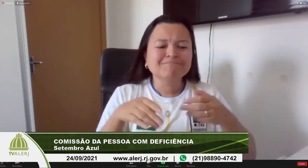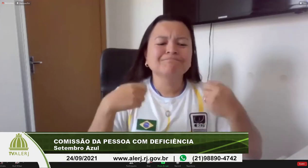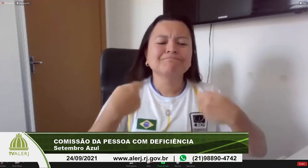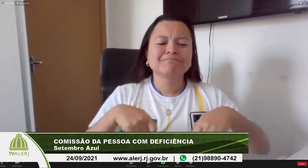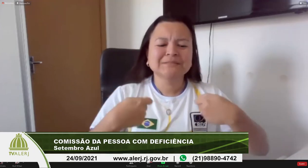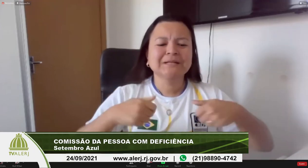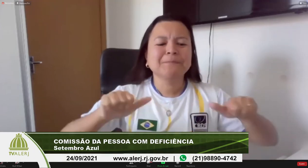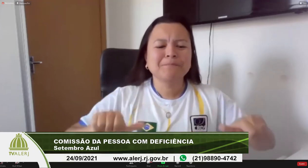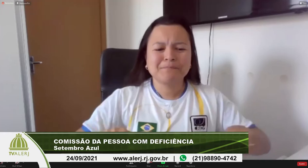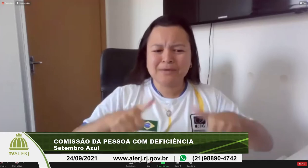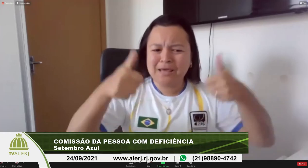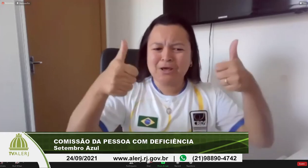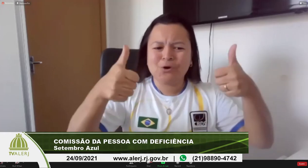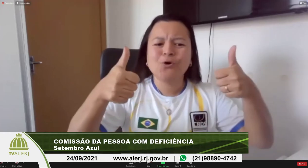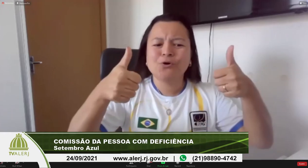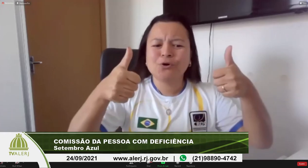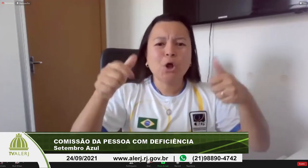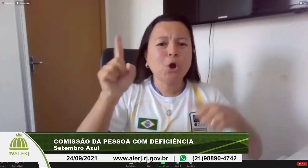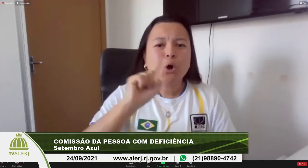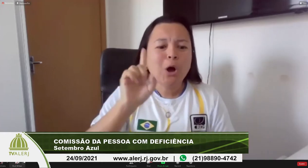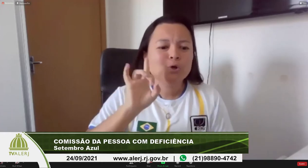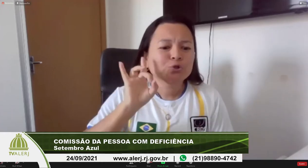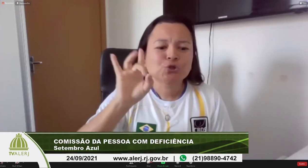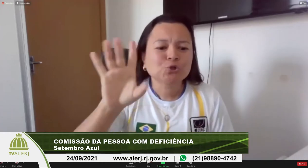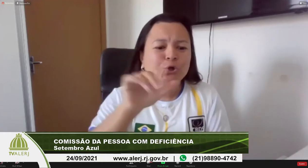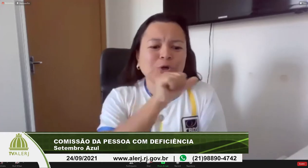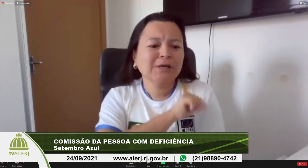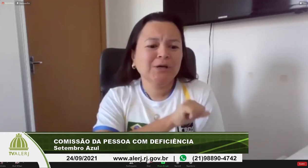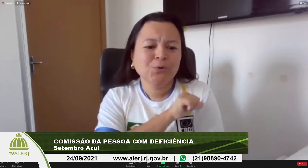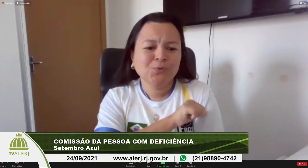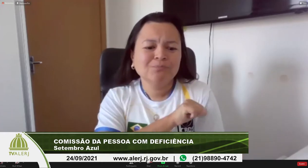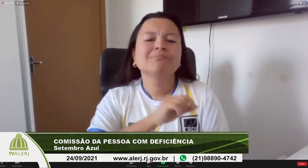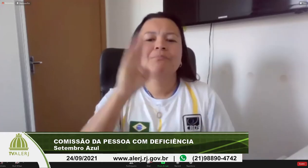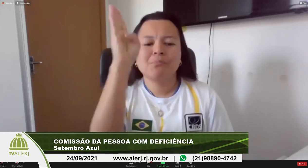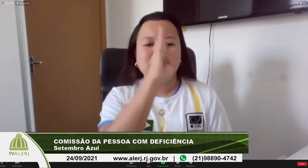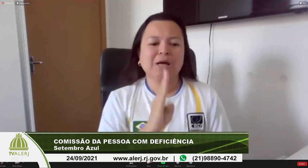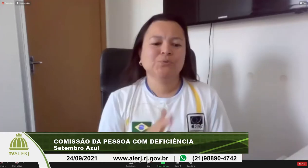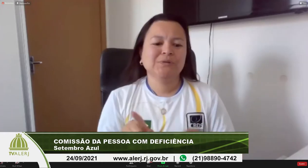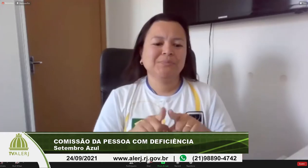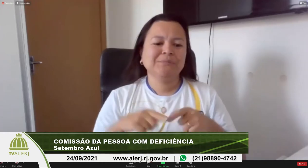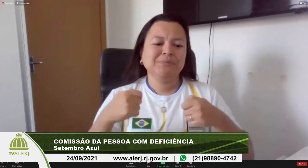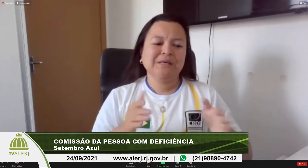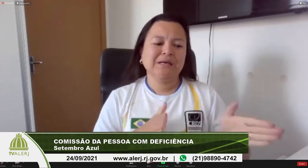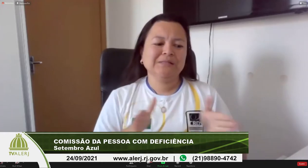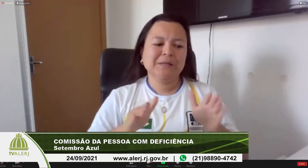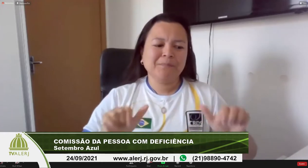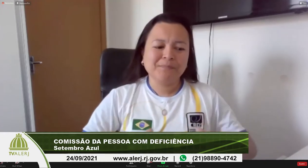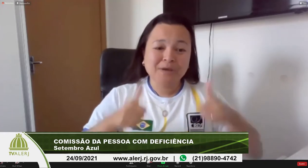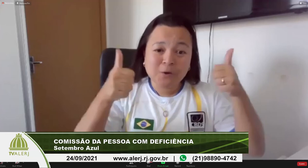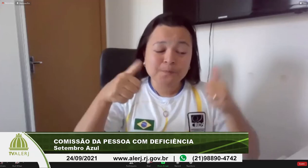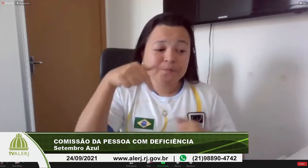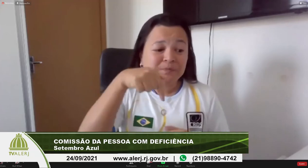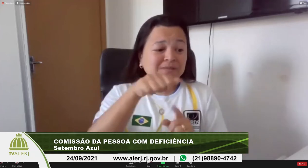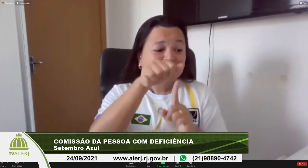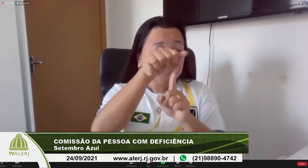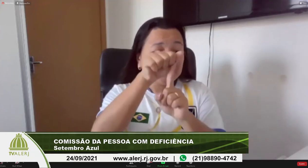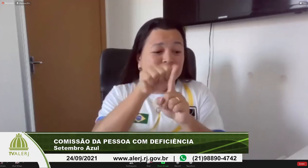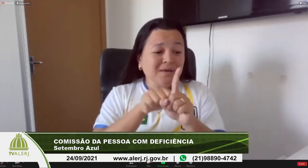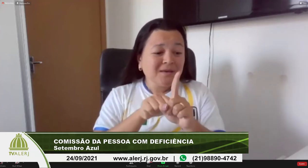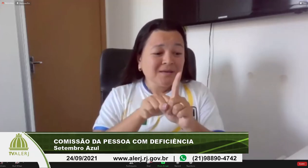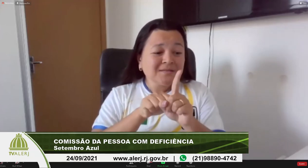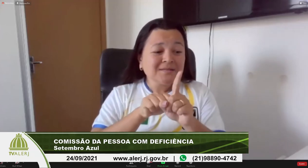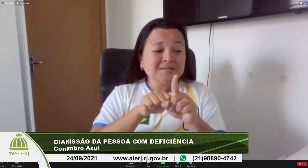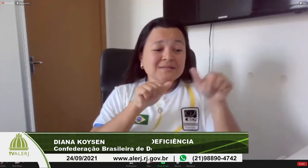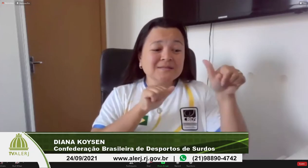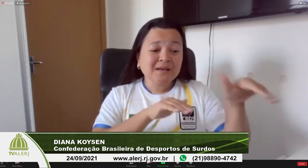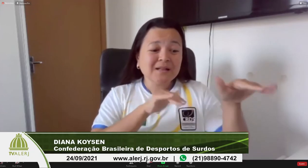unidos e ver a questão da acessibilidade para a pessoa surda não é só no Rio de Janeiro né o nosso sonho que a